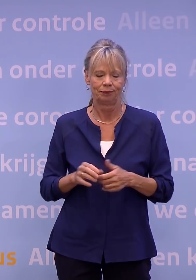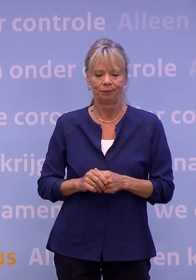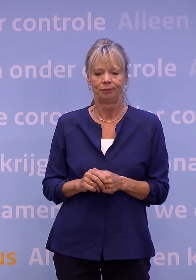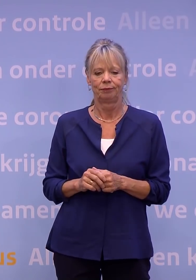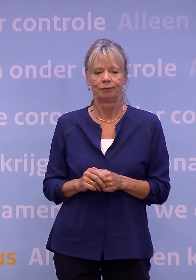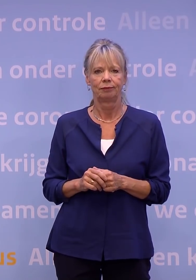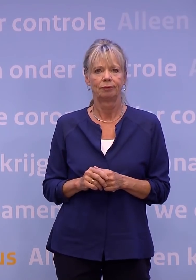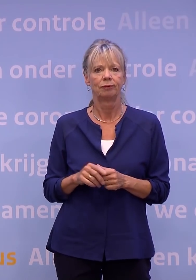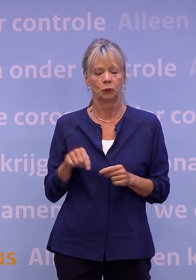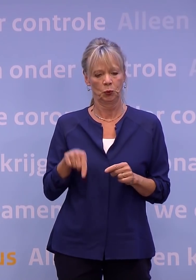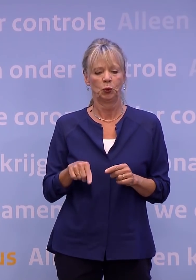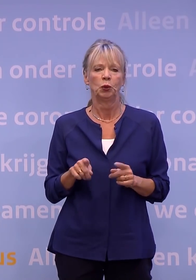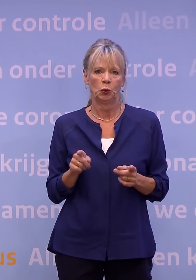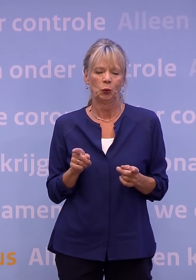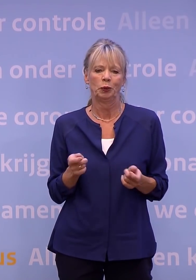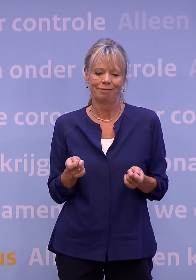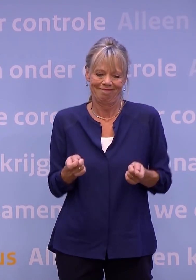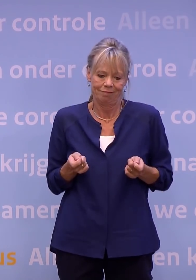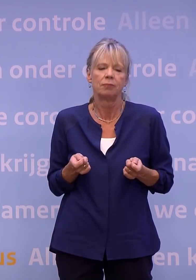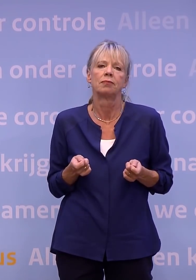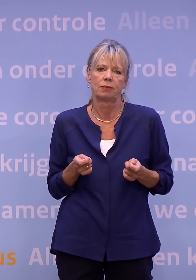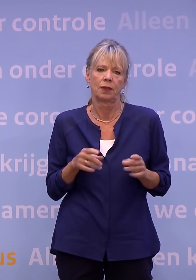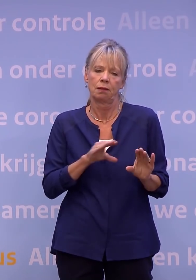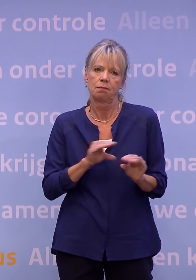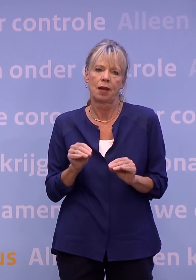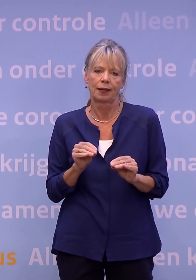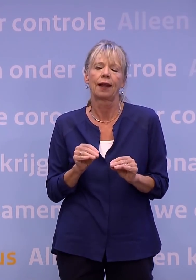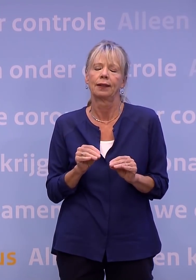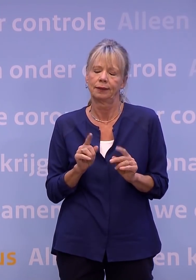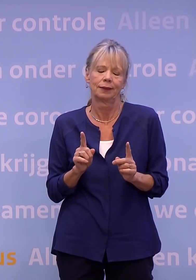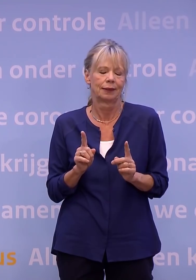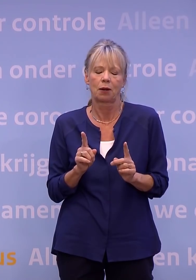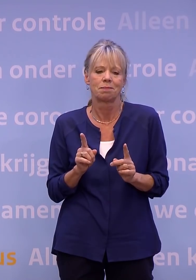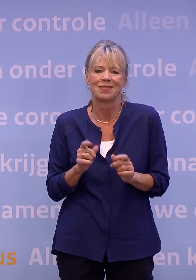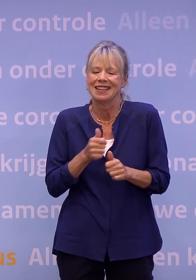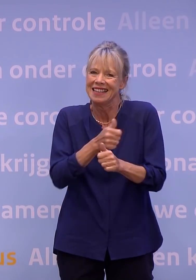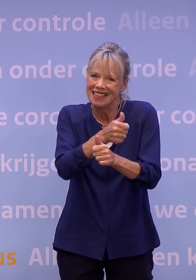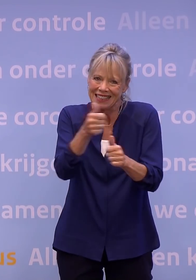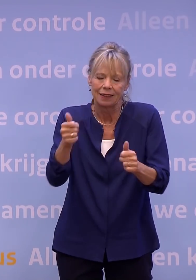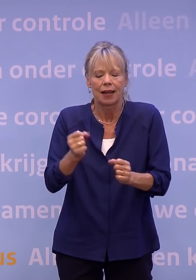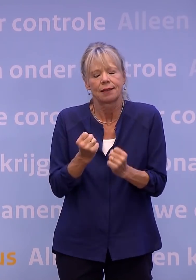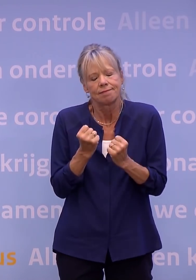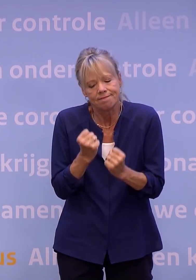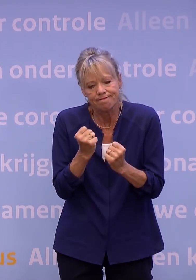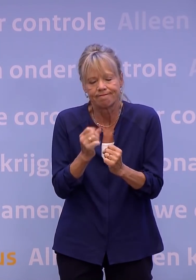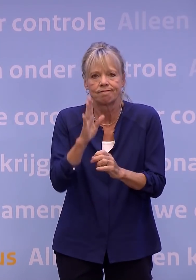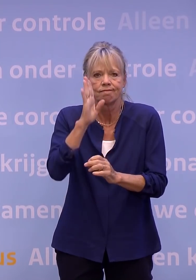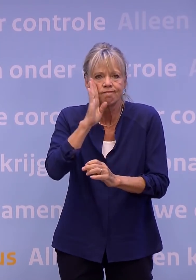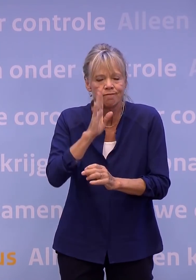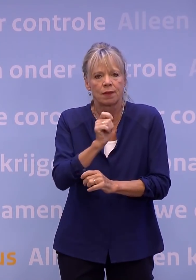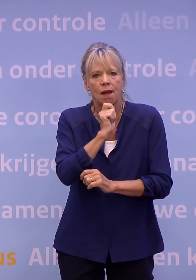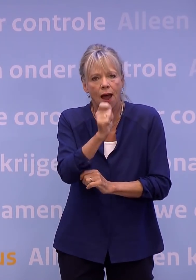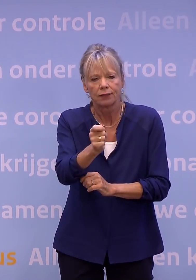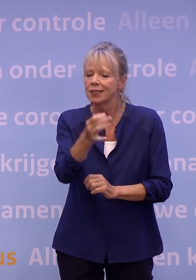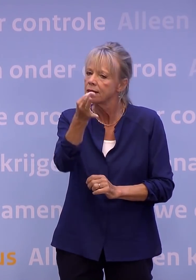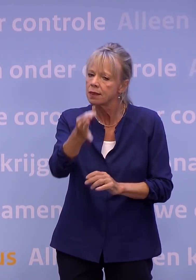De belangrijkste aanscherping is daarom dat we iedereen het zeer, zeer dringende advies geven, thuis voorlopig geen